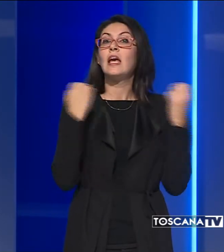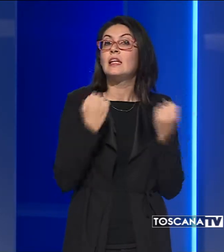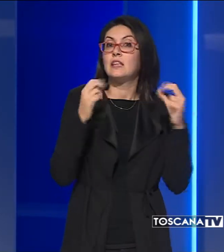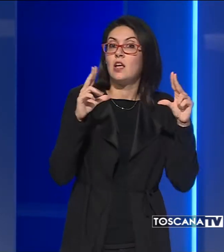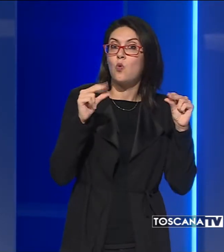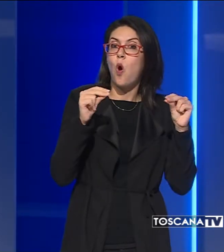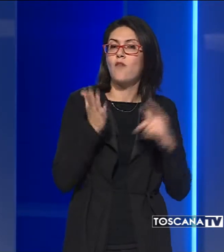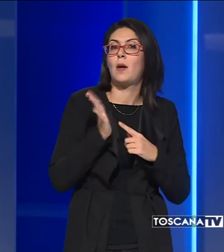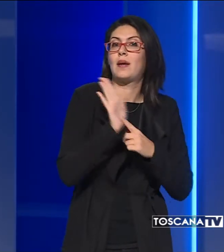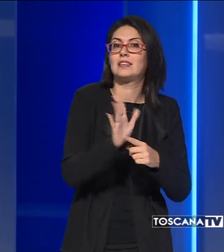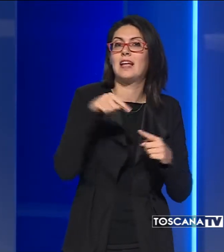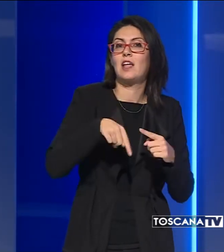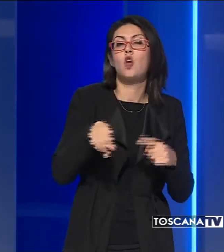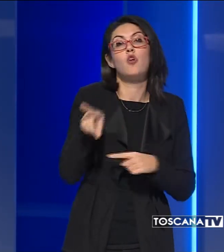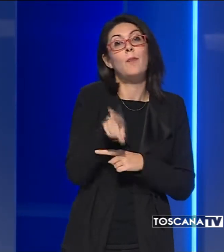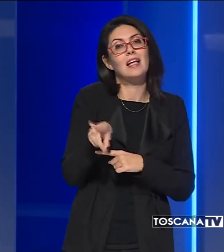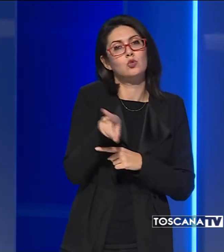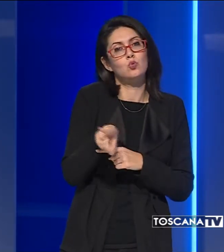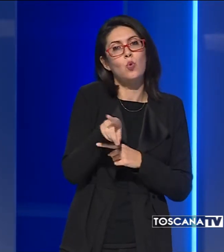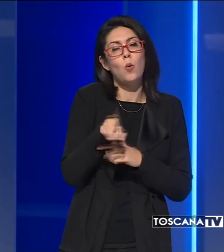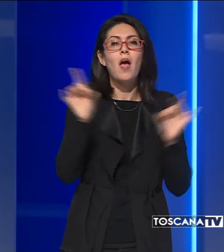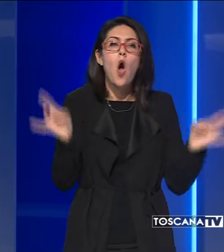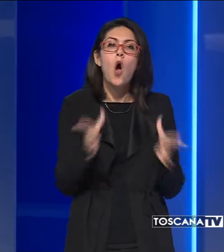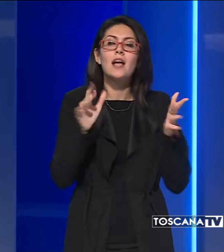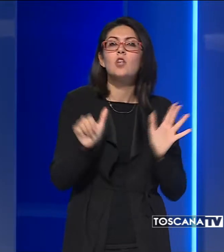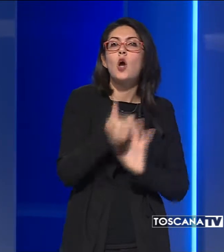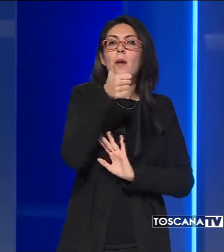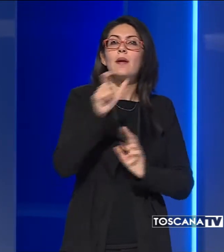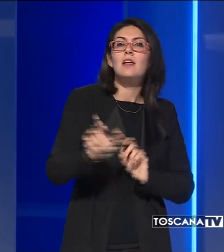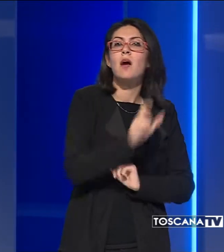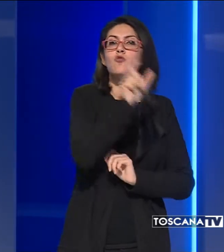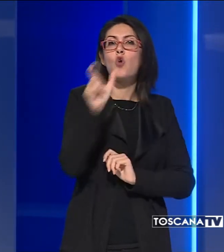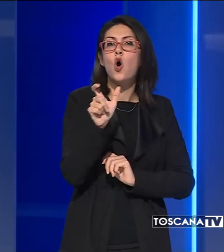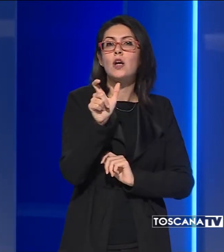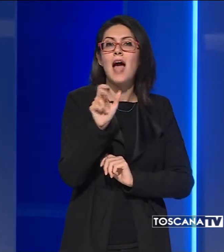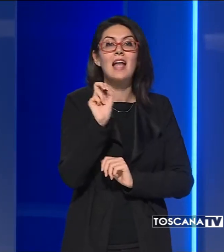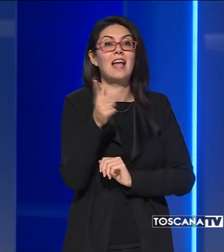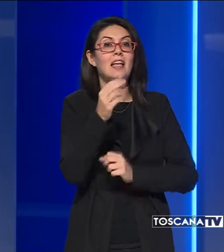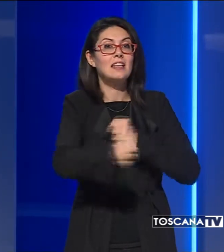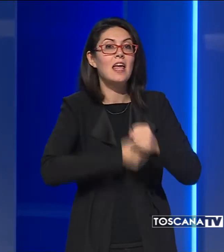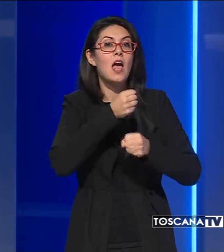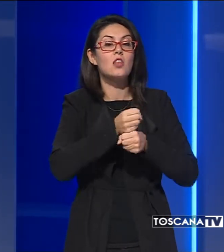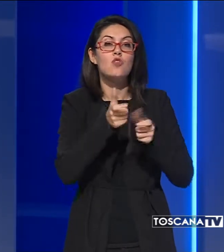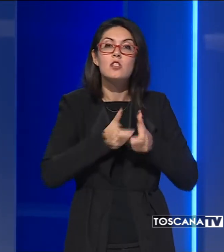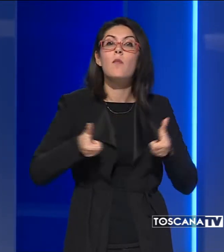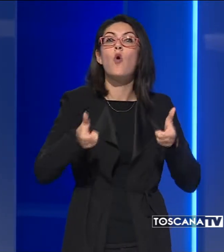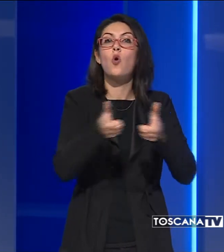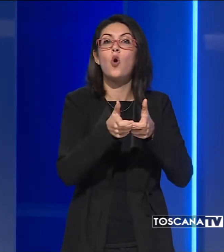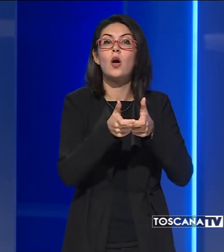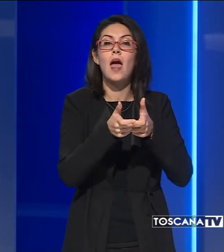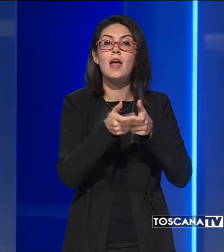presentate oggi a Pestum in occasione della prima giornata del tredicesimo congresso nazionale